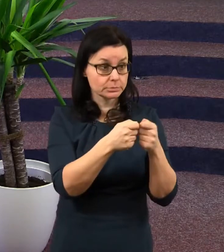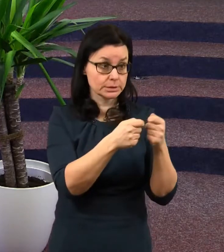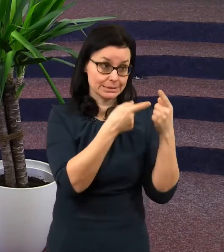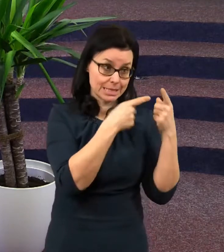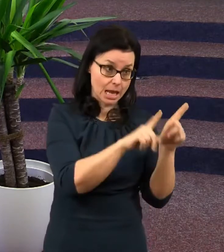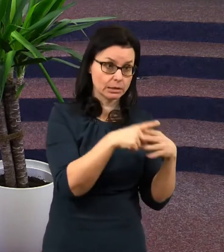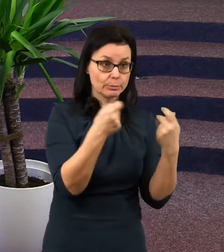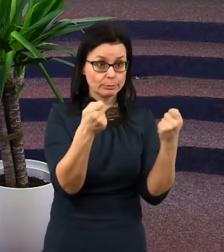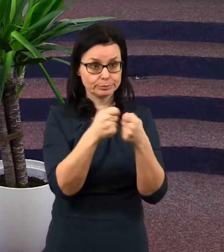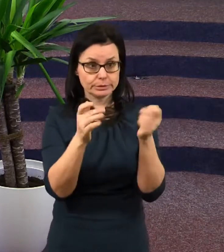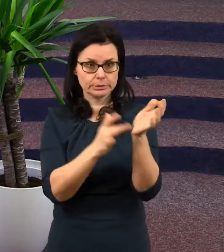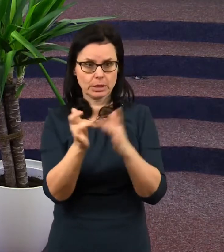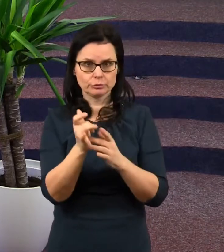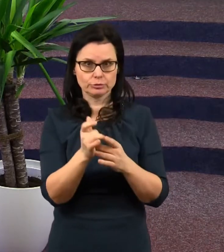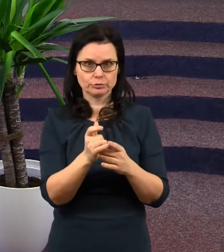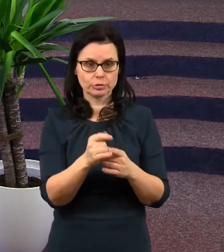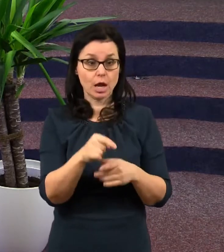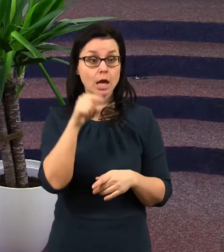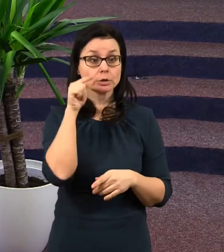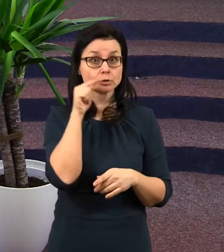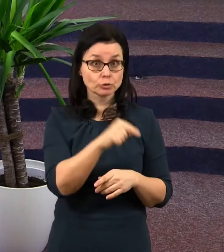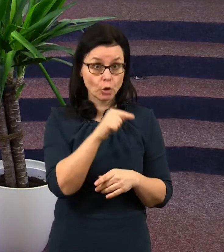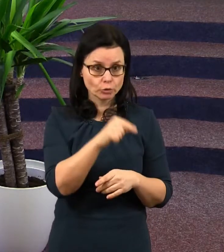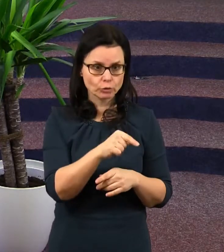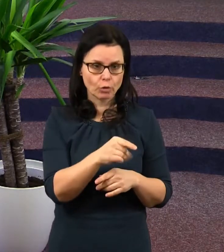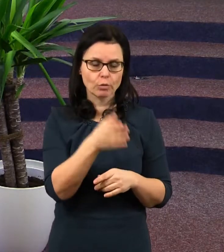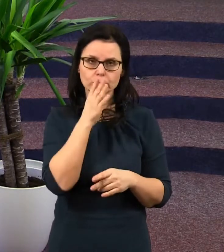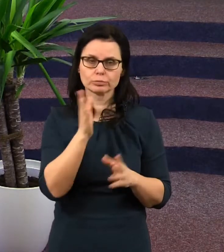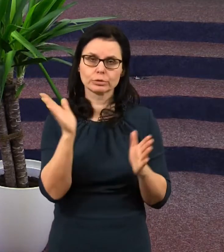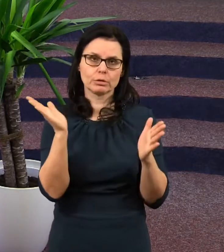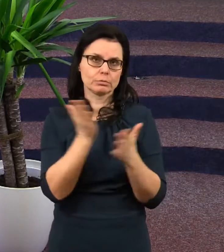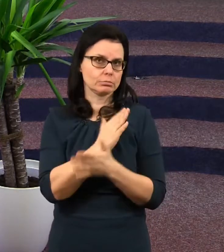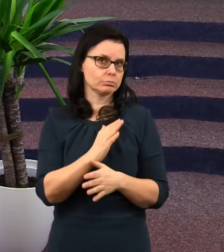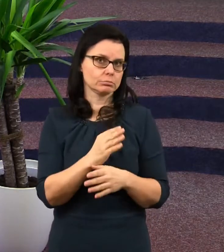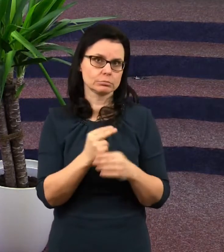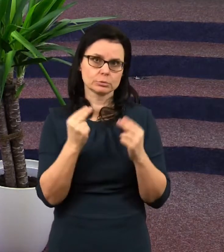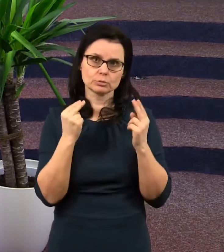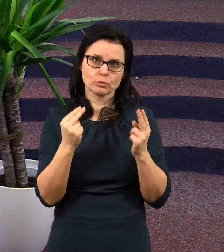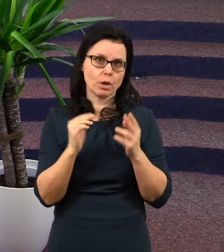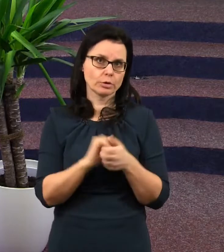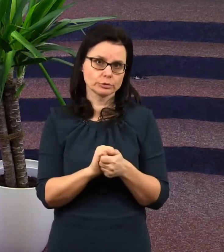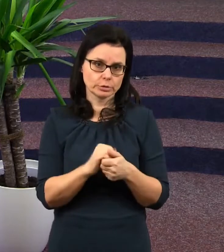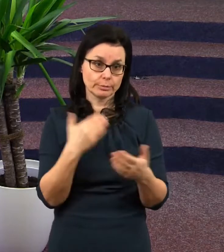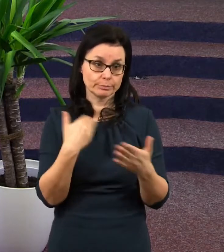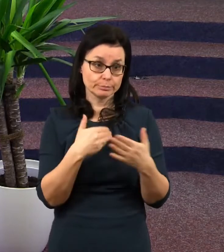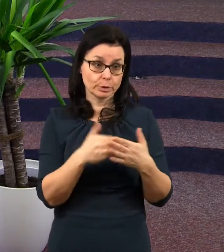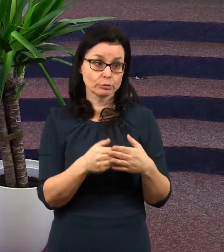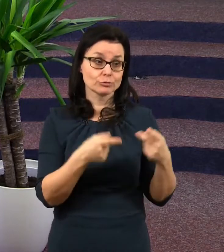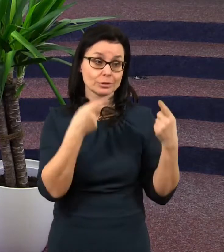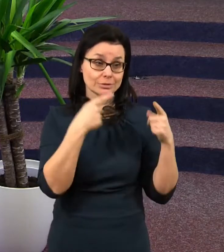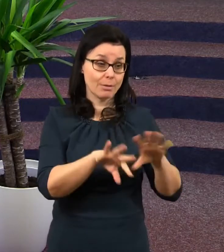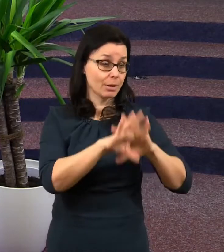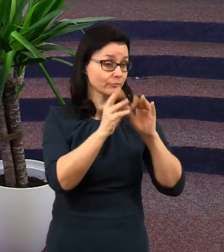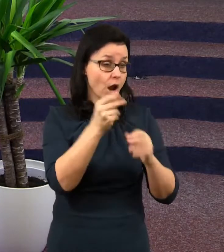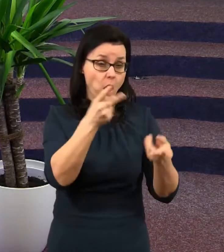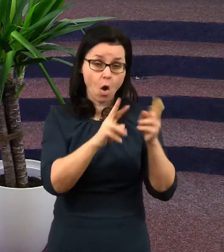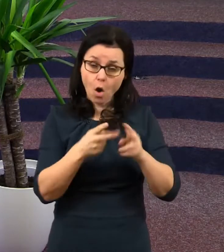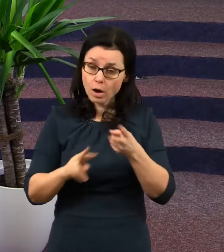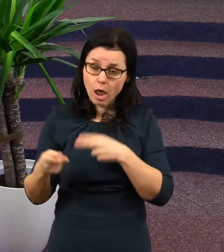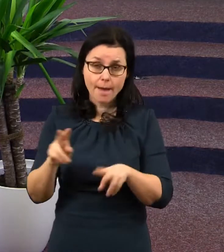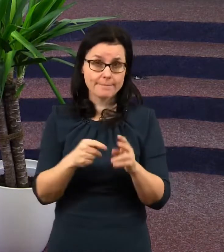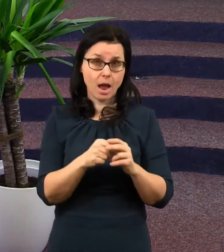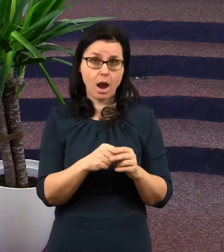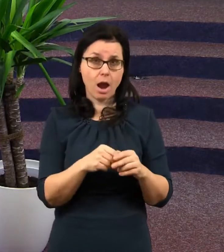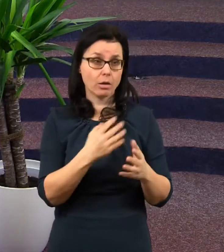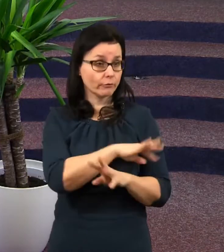bude definitivní a rozhodující. Je tu napsáno, že dňábeli všechny oklamal, že